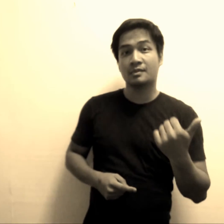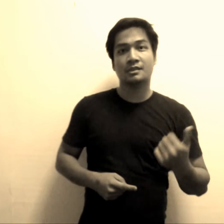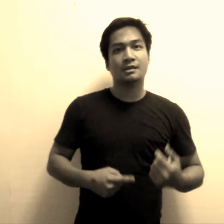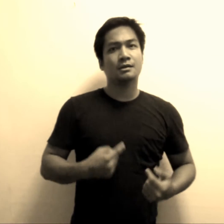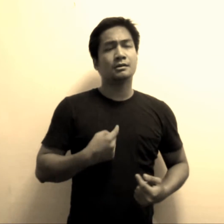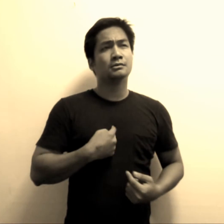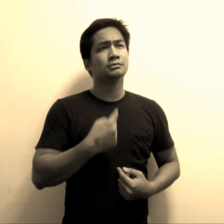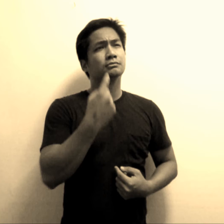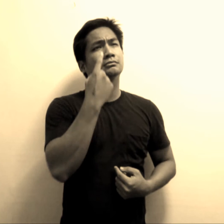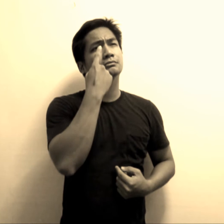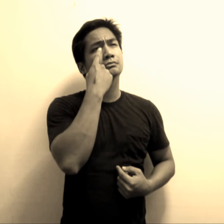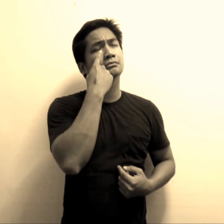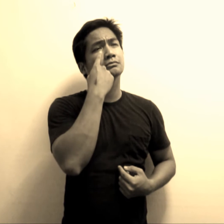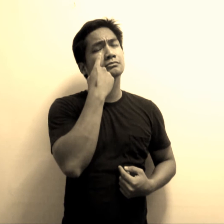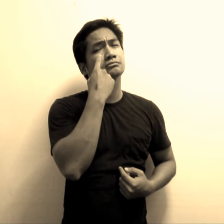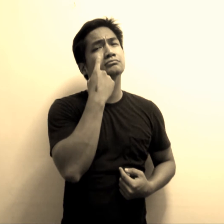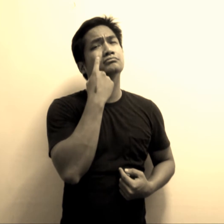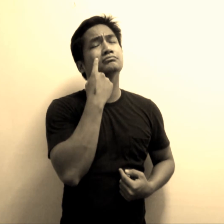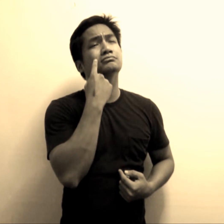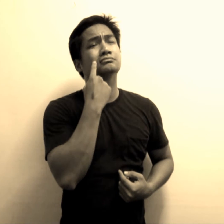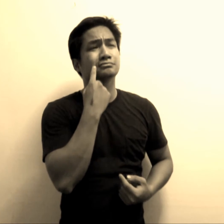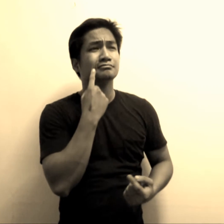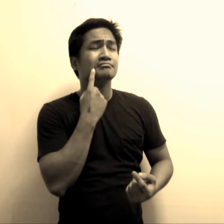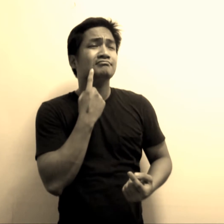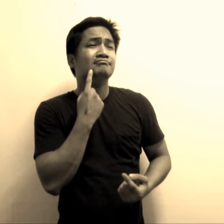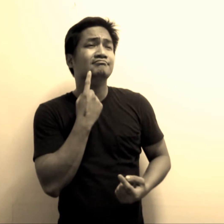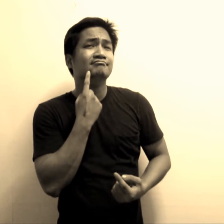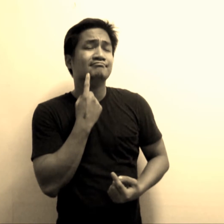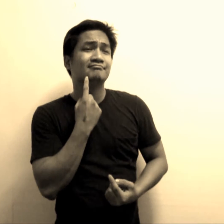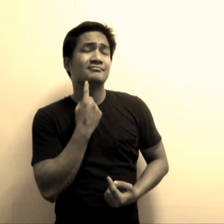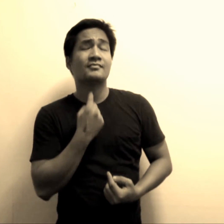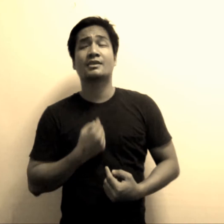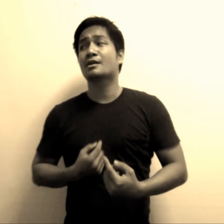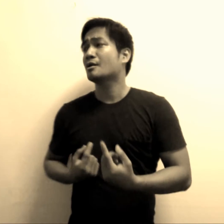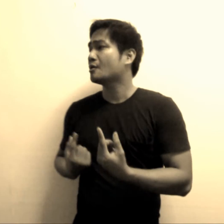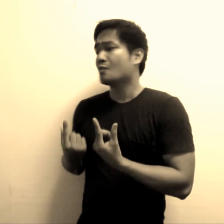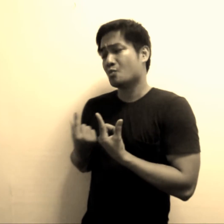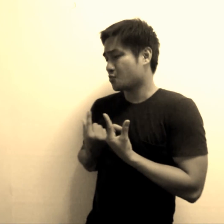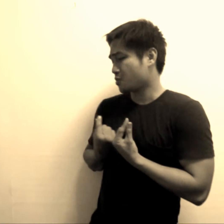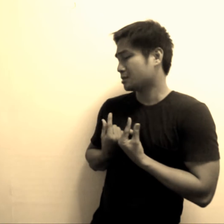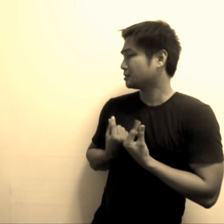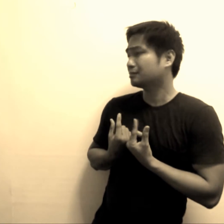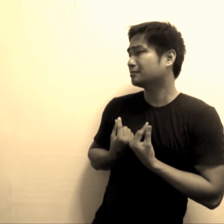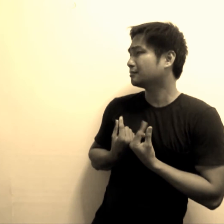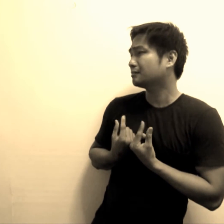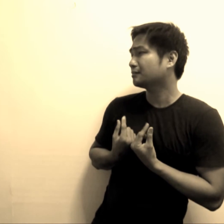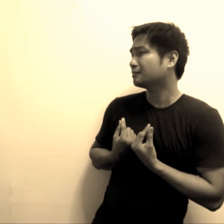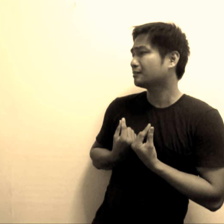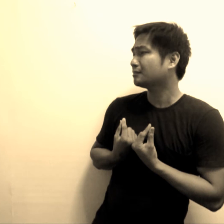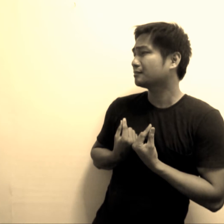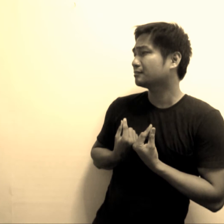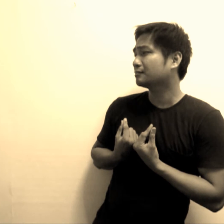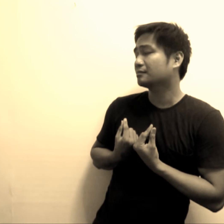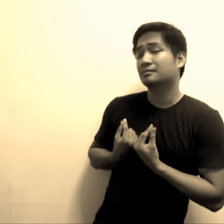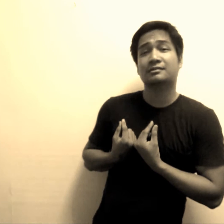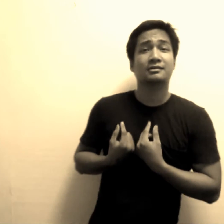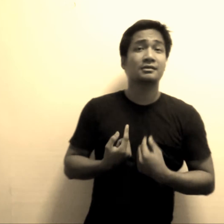Makahilaksad kugahat Unsaman akung ibuhan